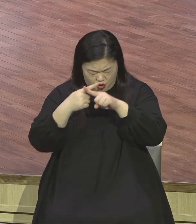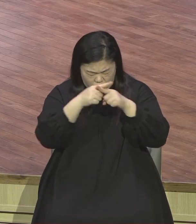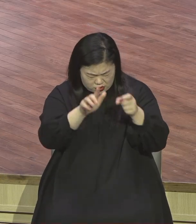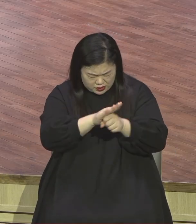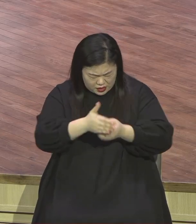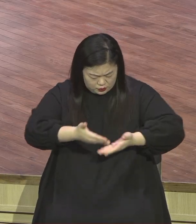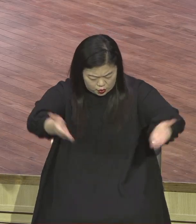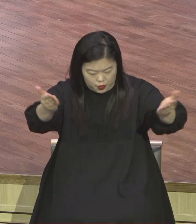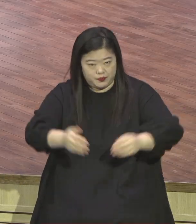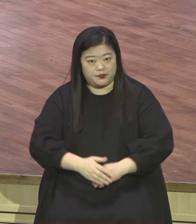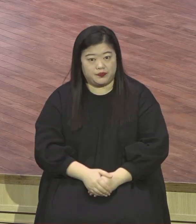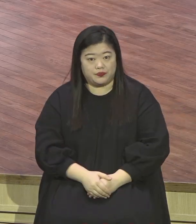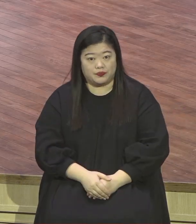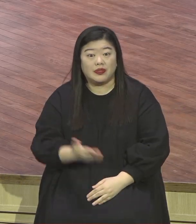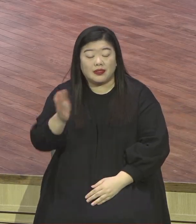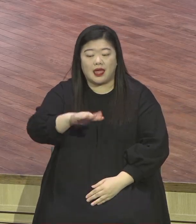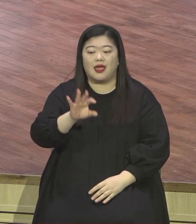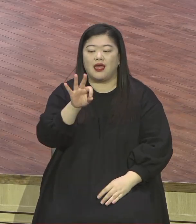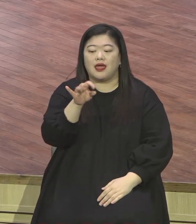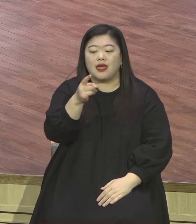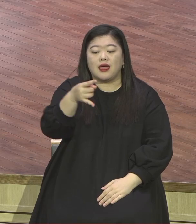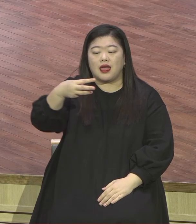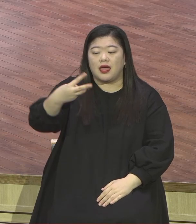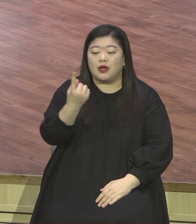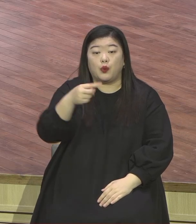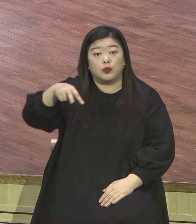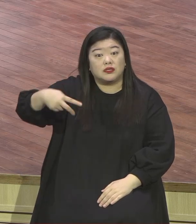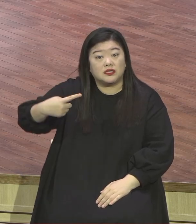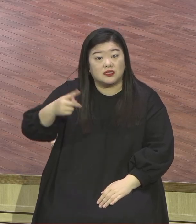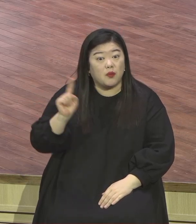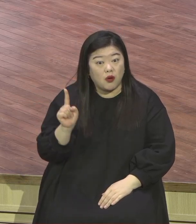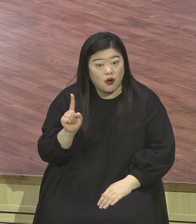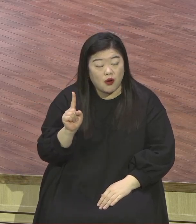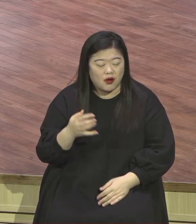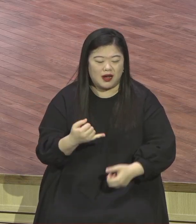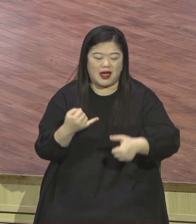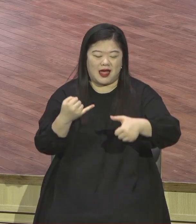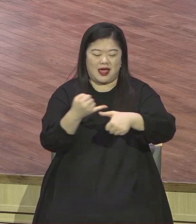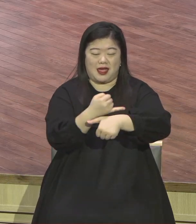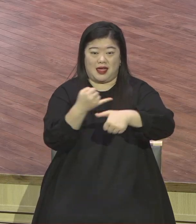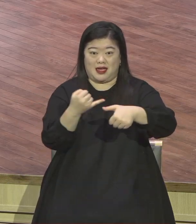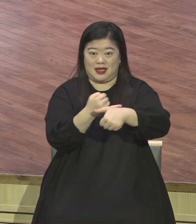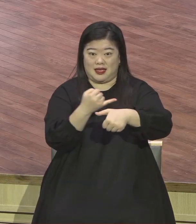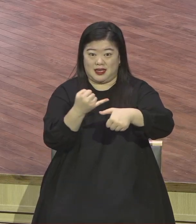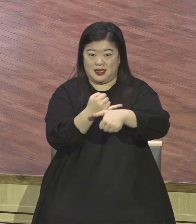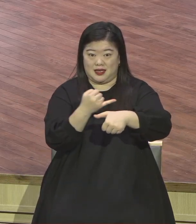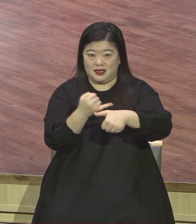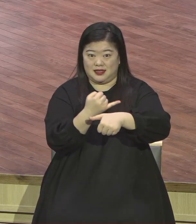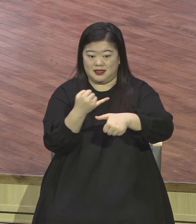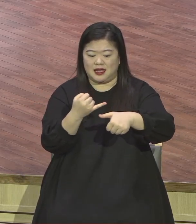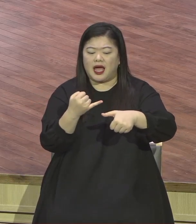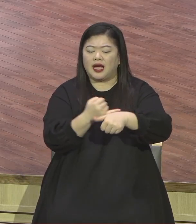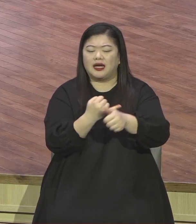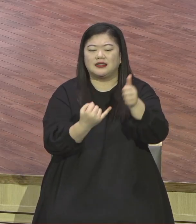에로스 사랑은 뭐요 남녀의 사랑을 말하는데 이 에로스 사랑은 서로 노력을 해야 됩니다 안 그러면